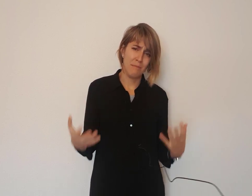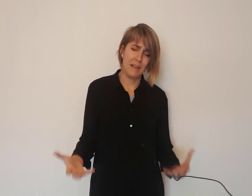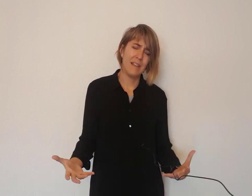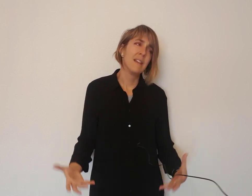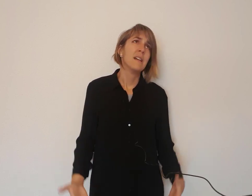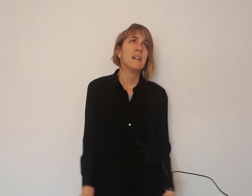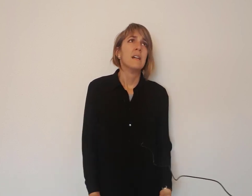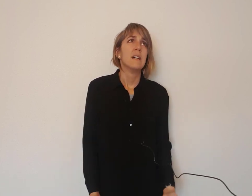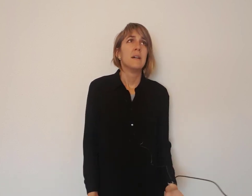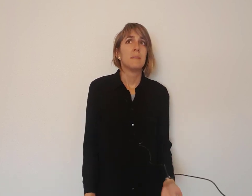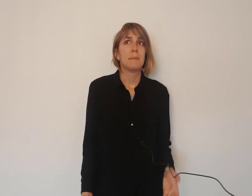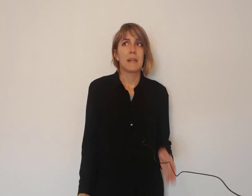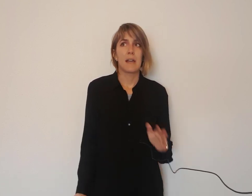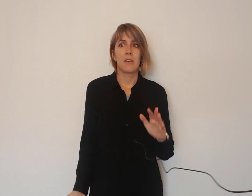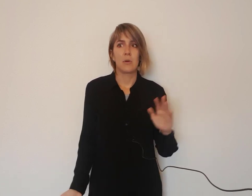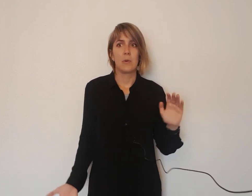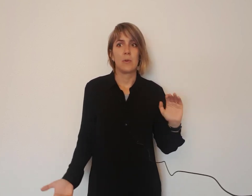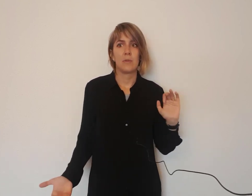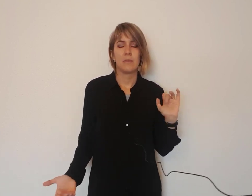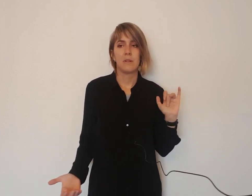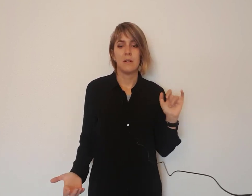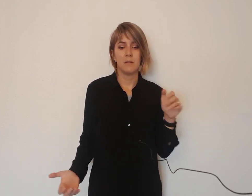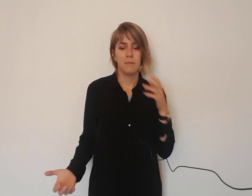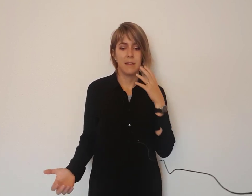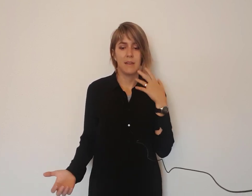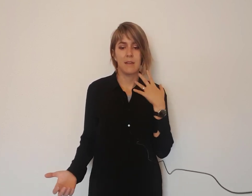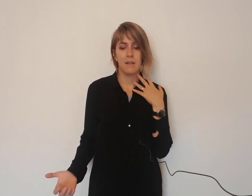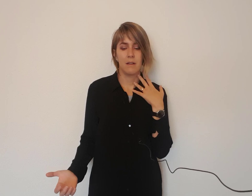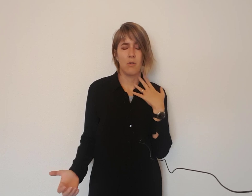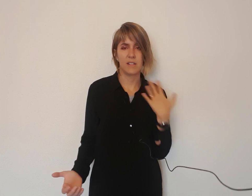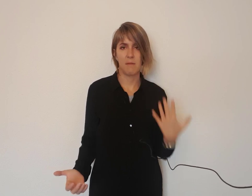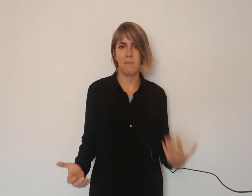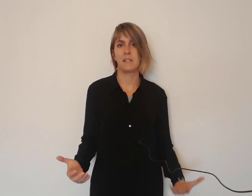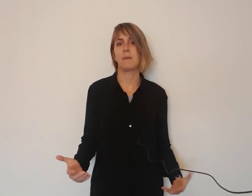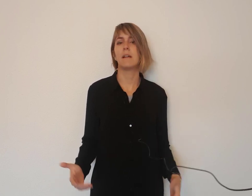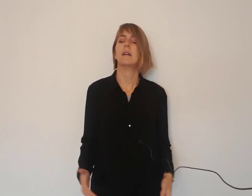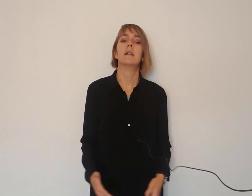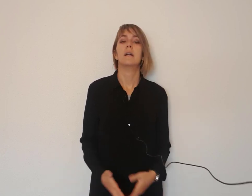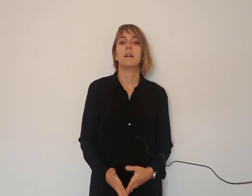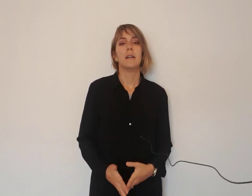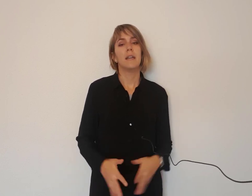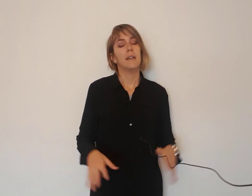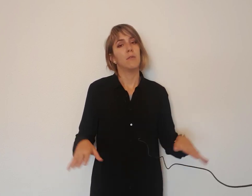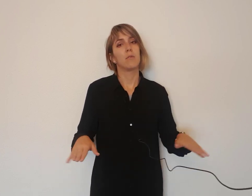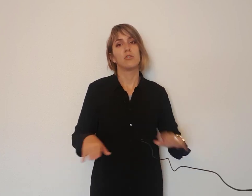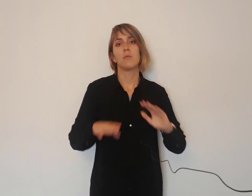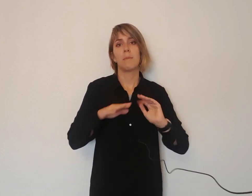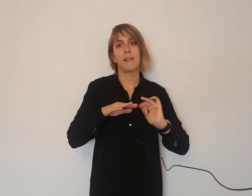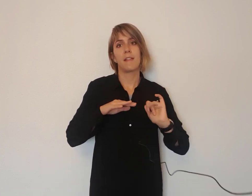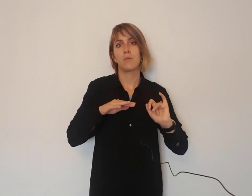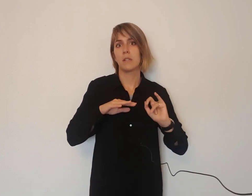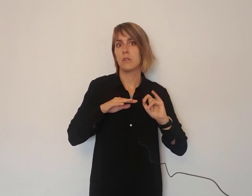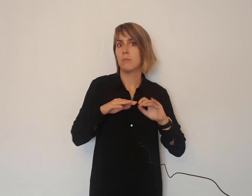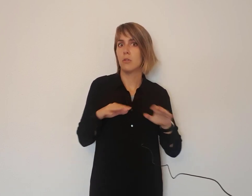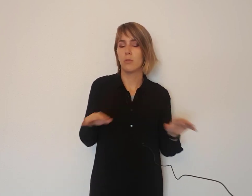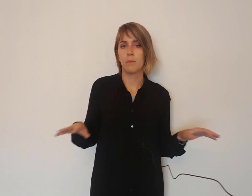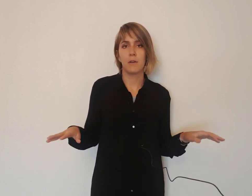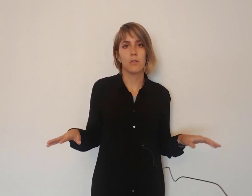¿vale? Para que no me ahogase a mí misma y luego estuve parada durante un minuto y pico